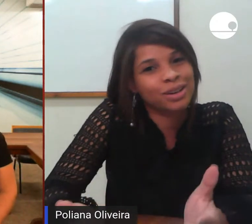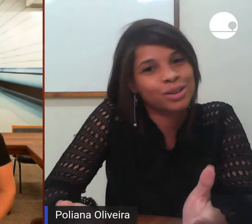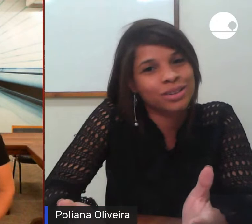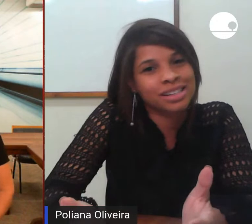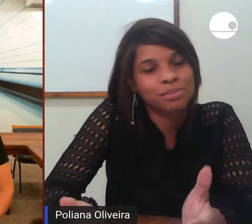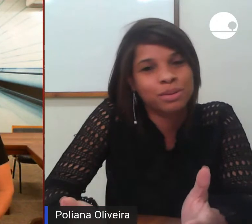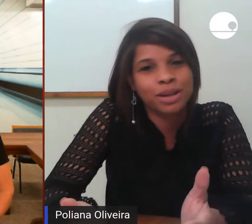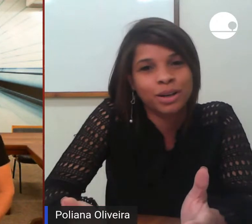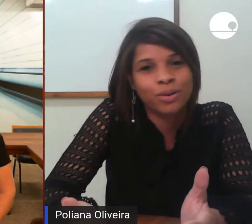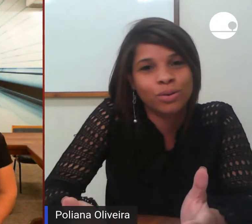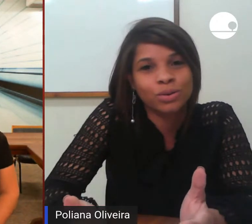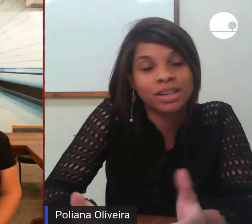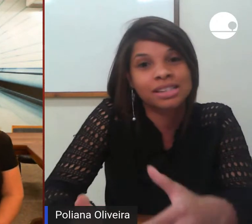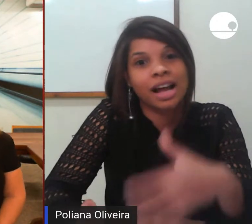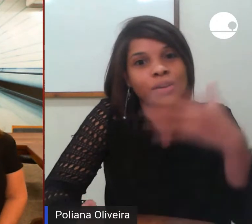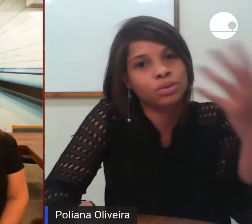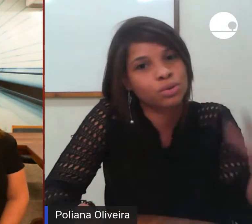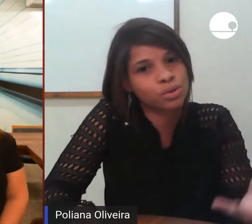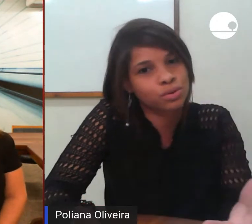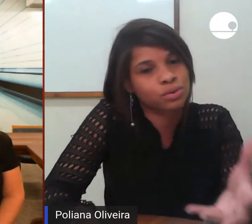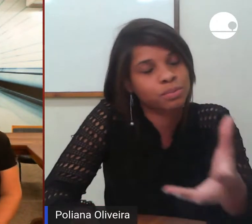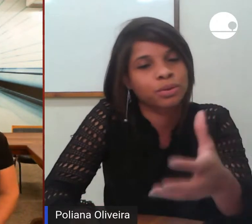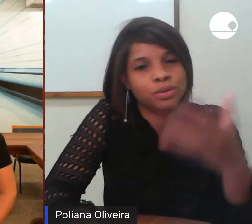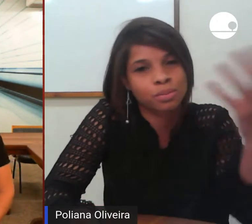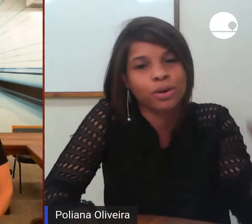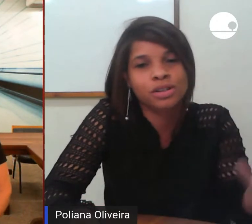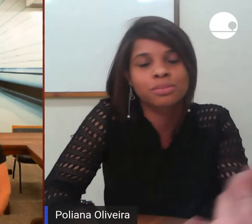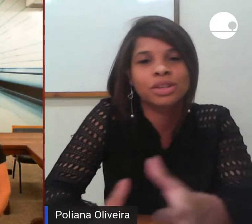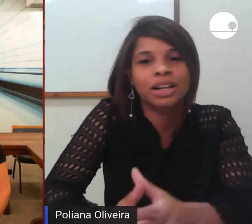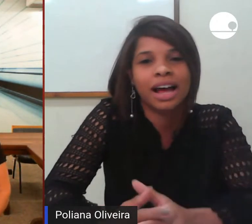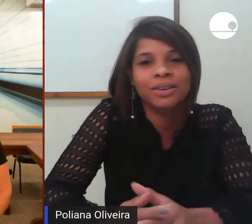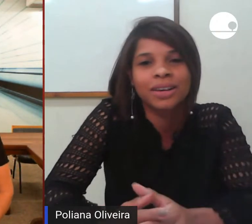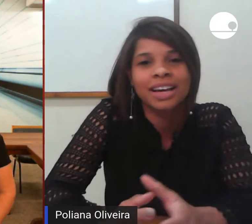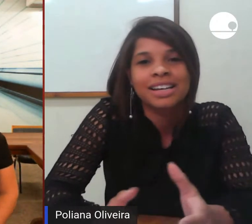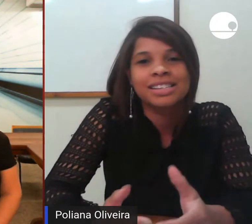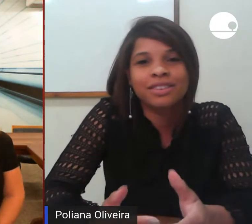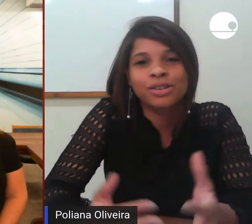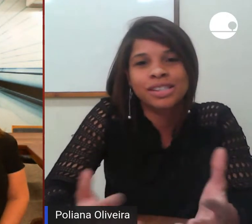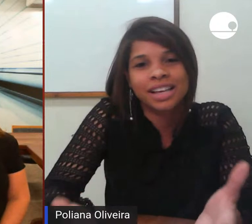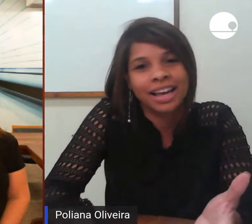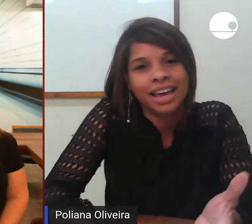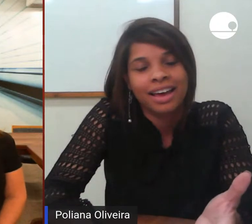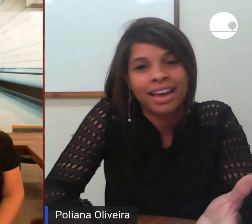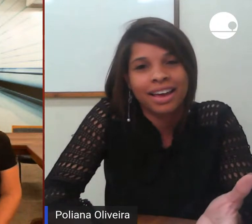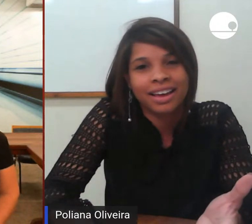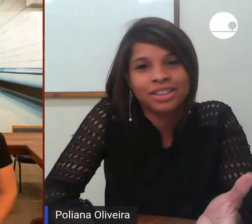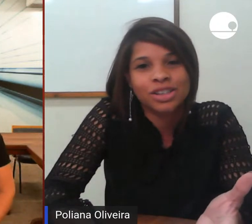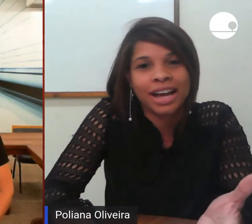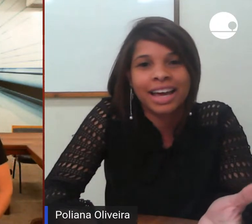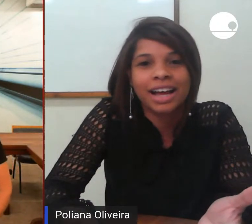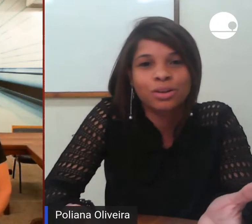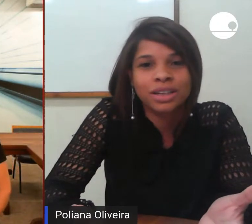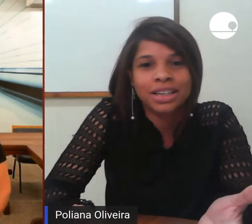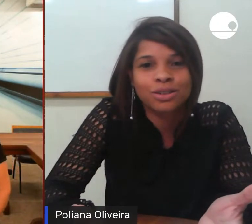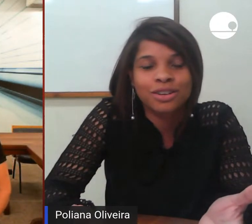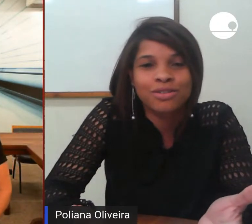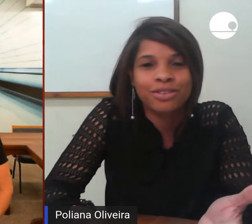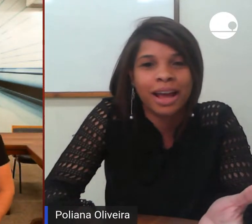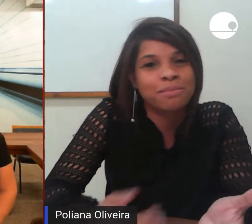gostou desse primeiro encontro a estar conosco nos próximos claro se você já é aluna aqui do Nifem